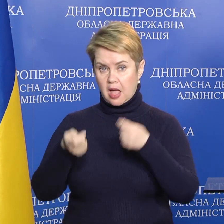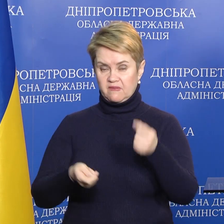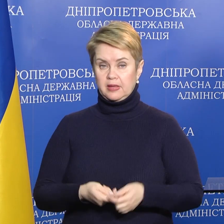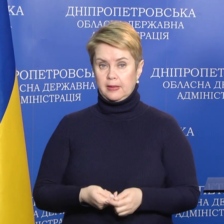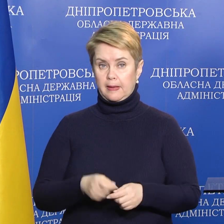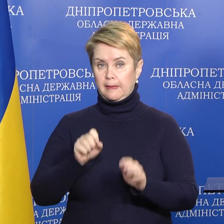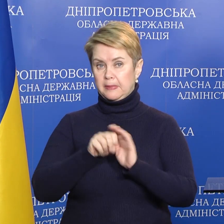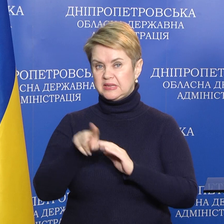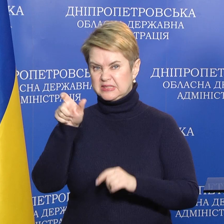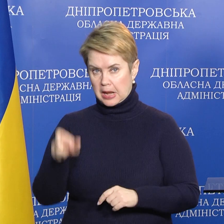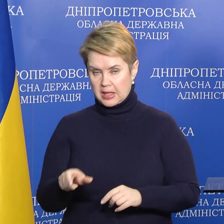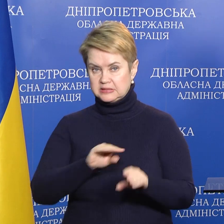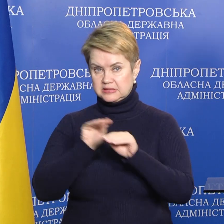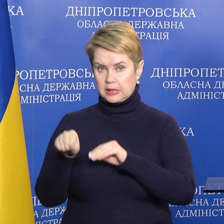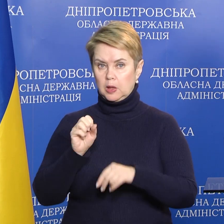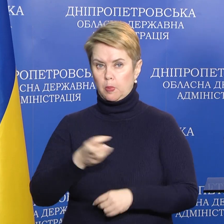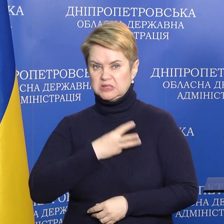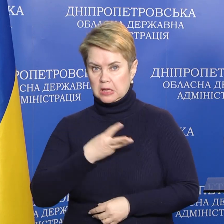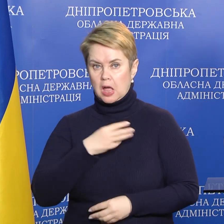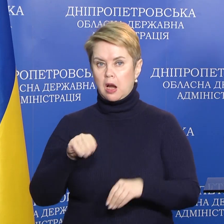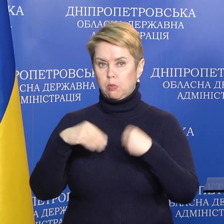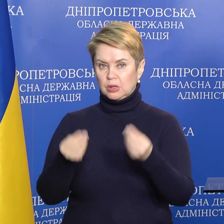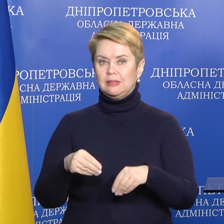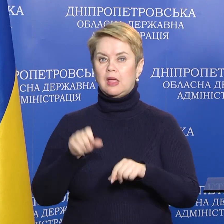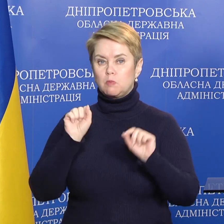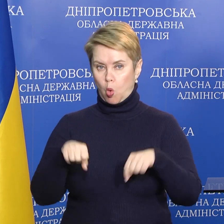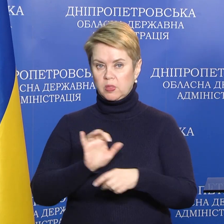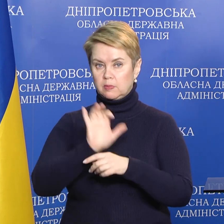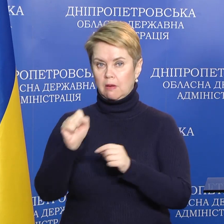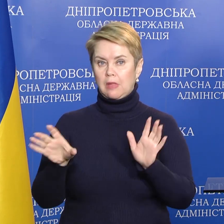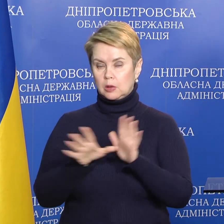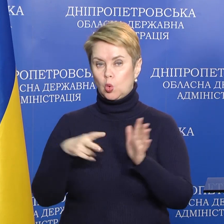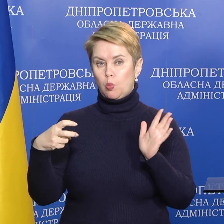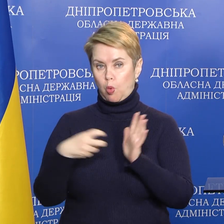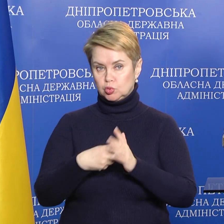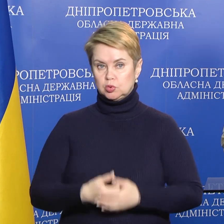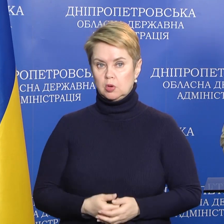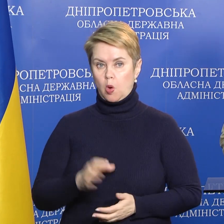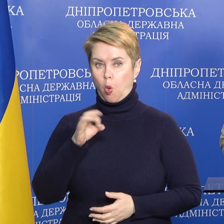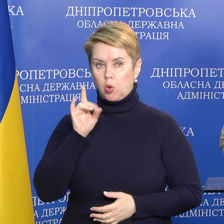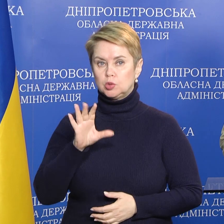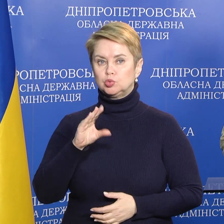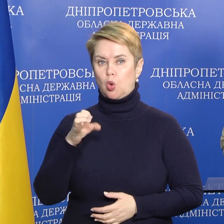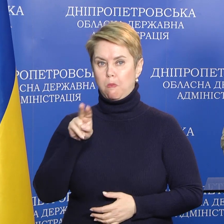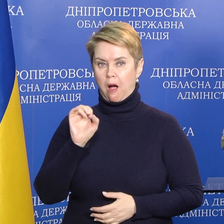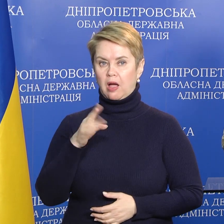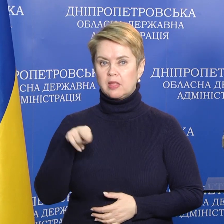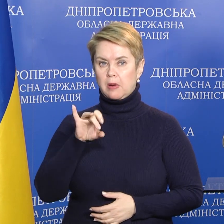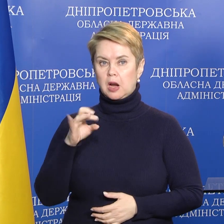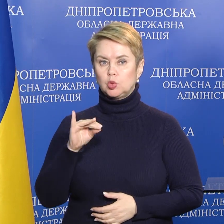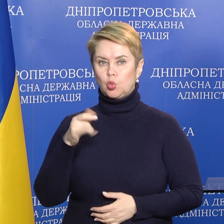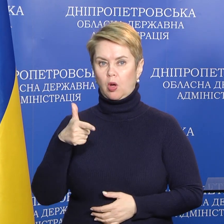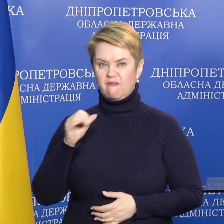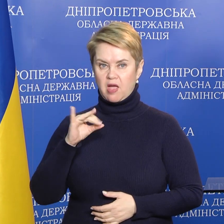переселенцы и потенциальные работодатели могут отправлять на электронную почту work.sobaka.dneprorada